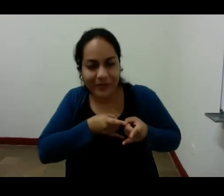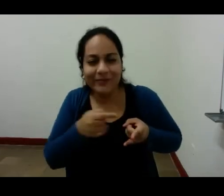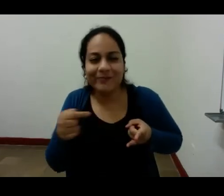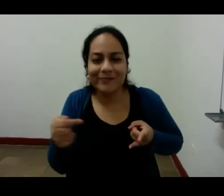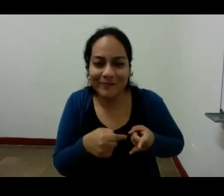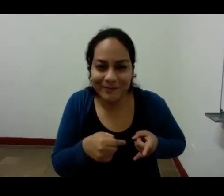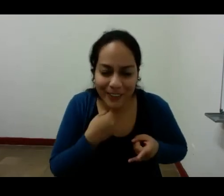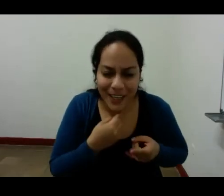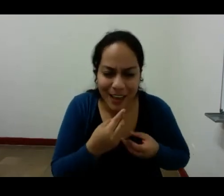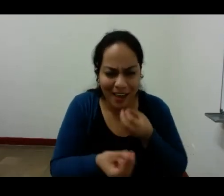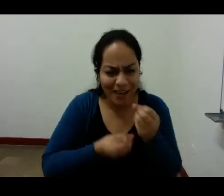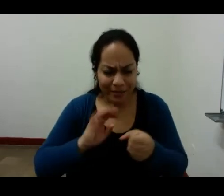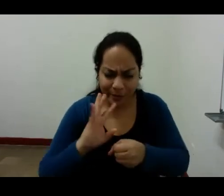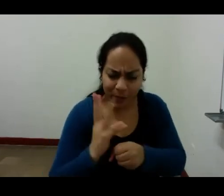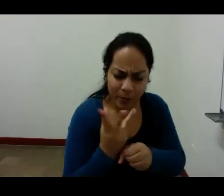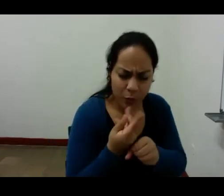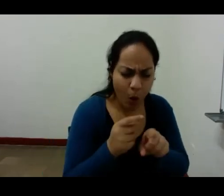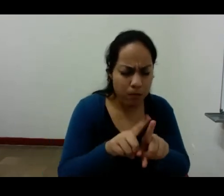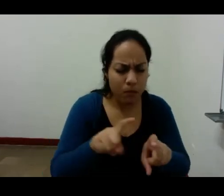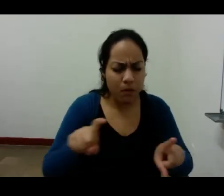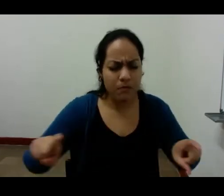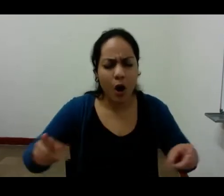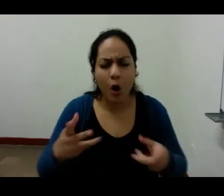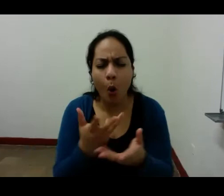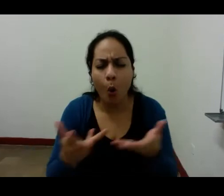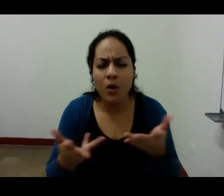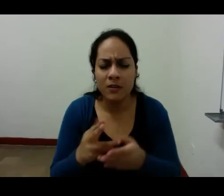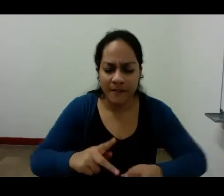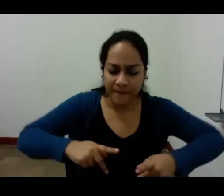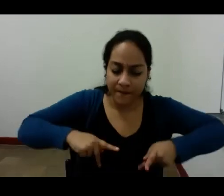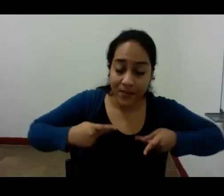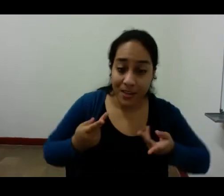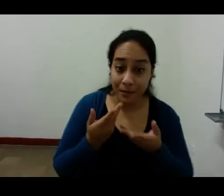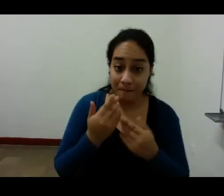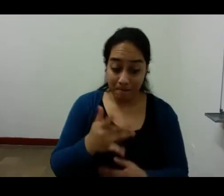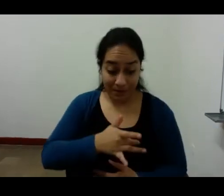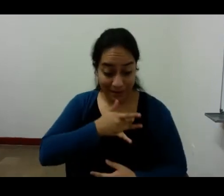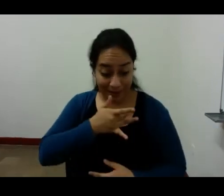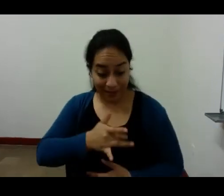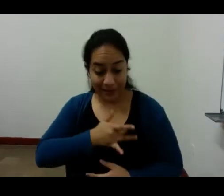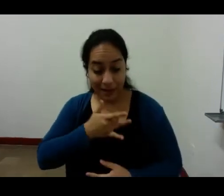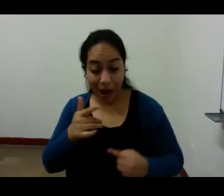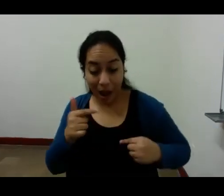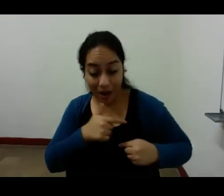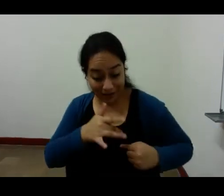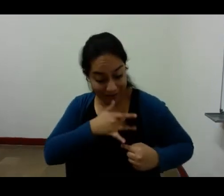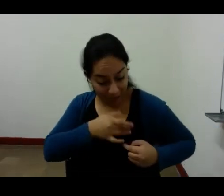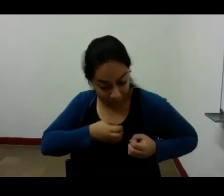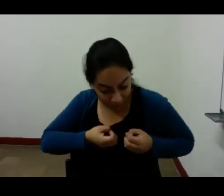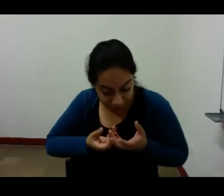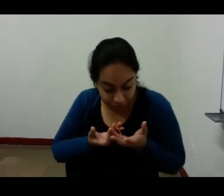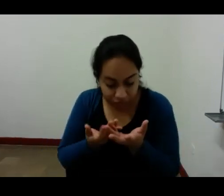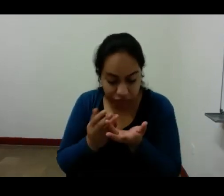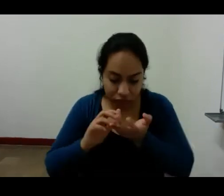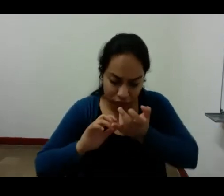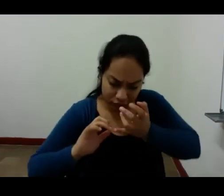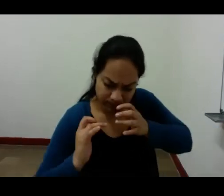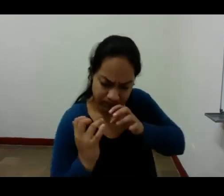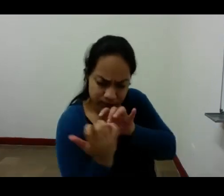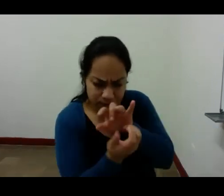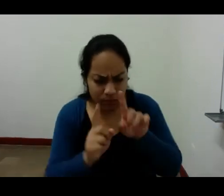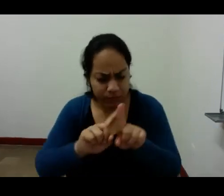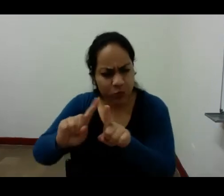visión mixta de la vida lo que sentimos se imprime y se expresa con más